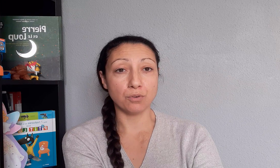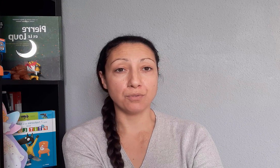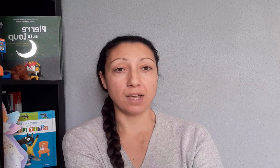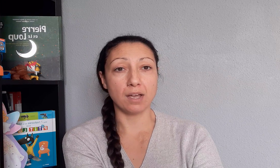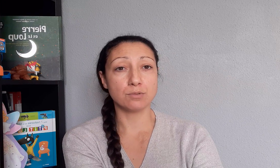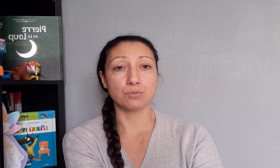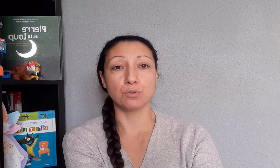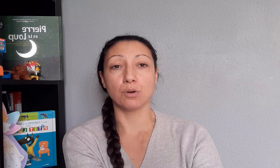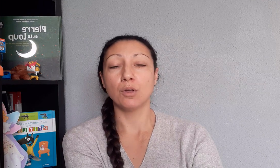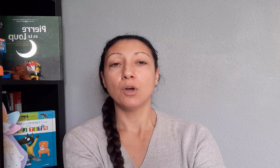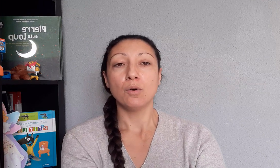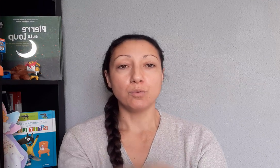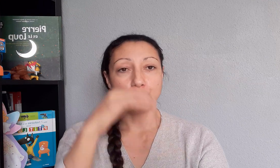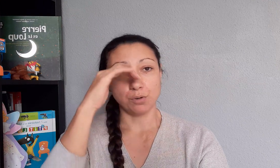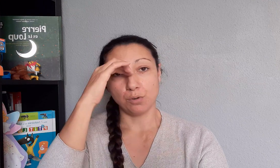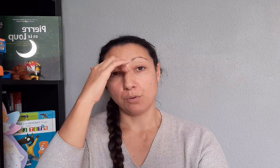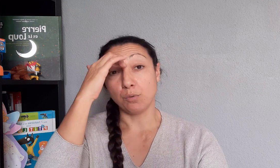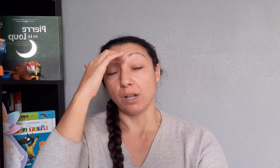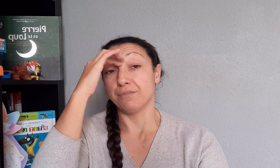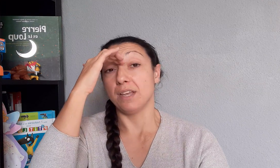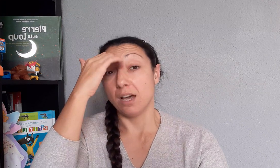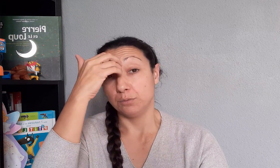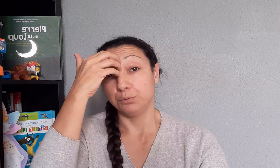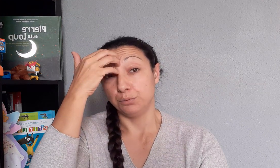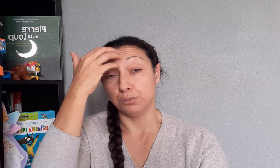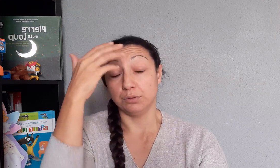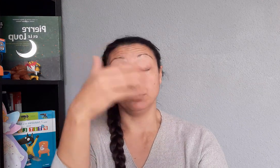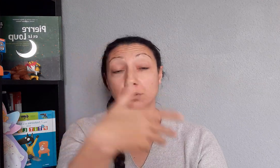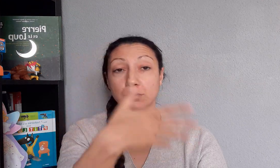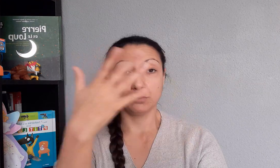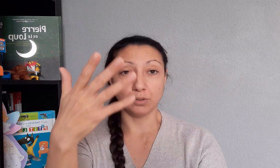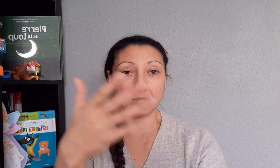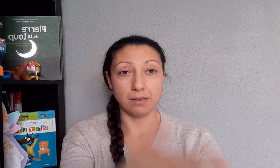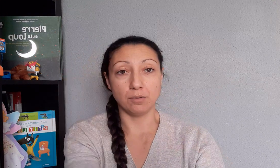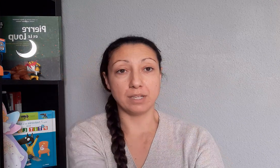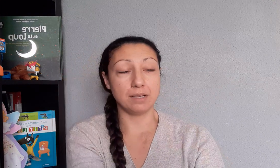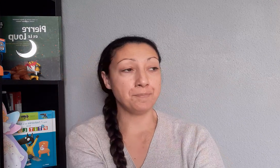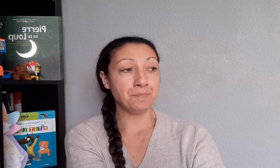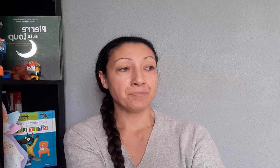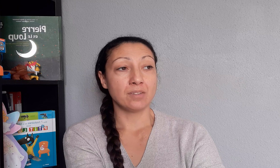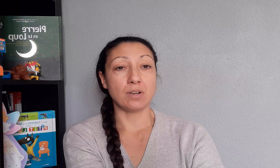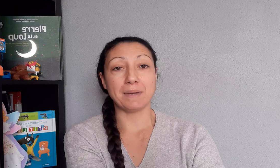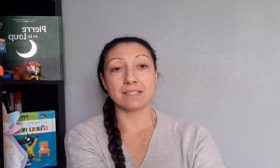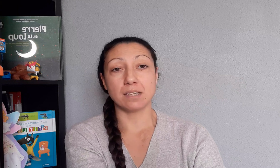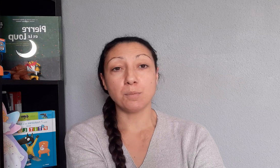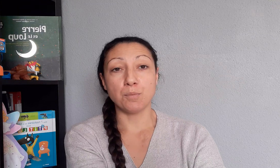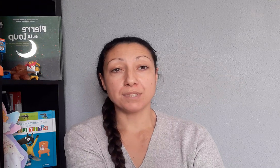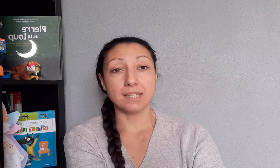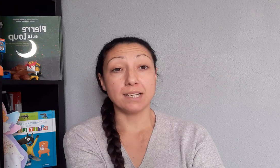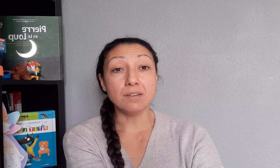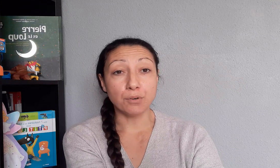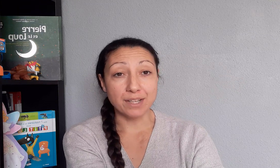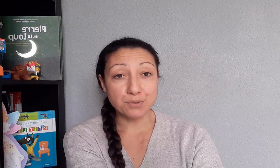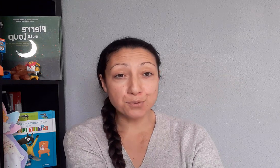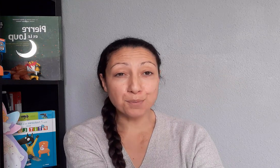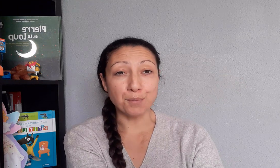Surface ou à la FNAC ou dans les magasins qui proposeraient des livres là-dessus pour